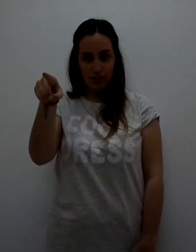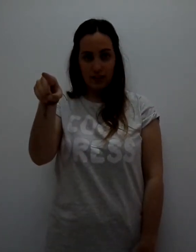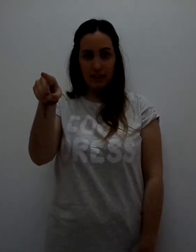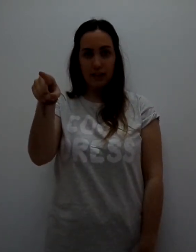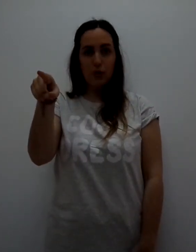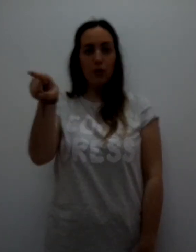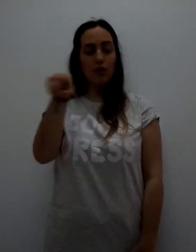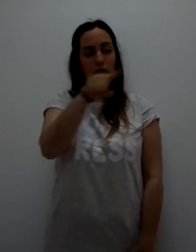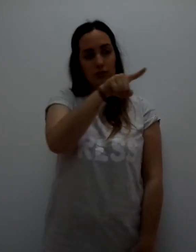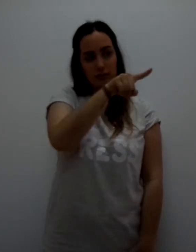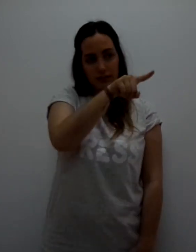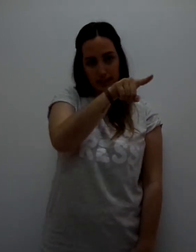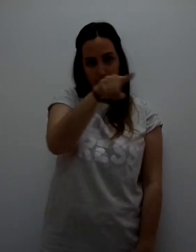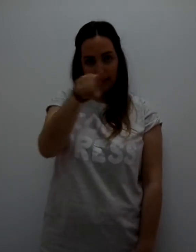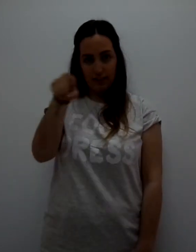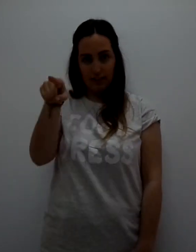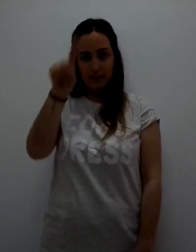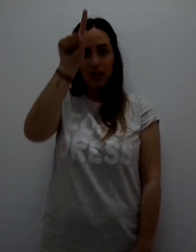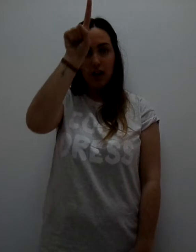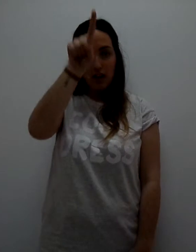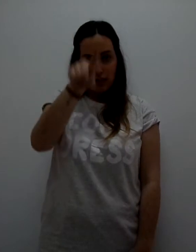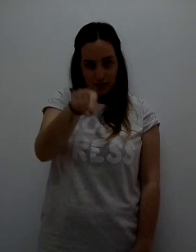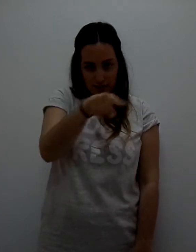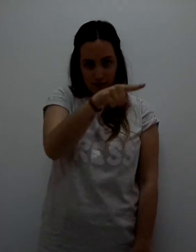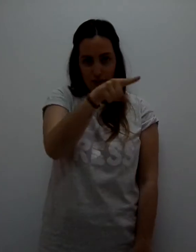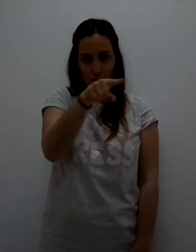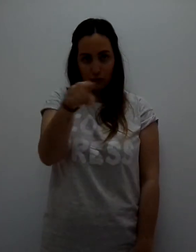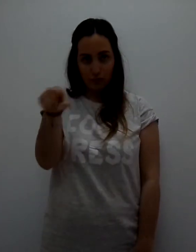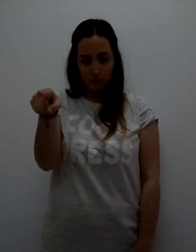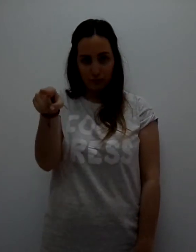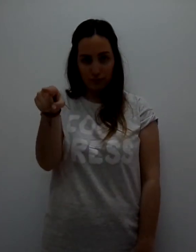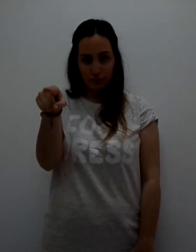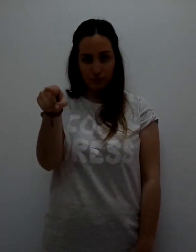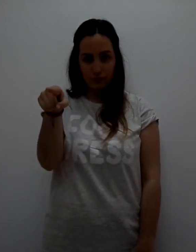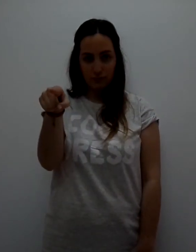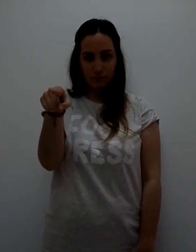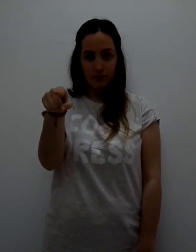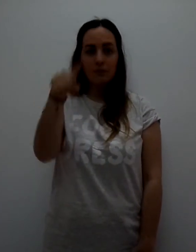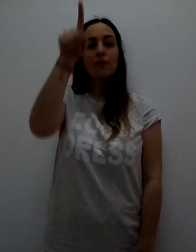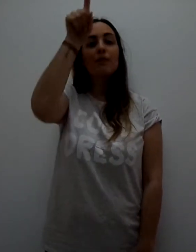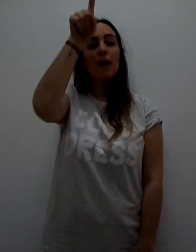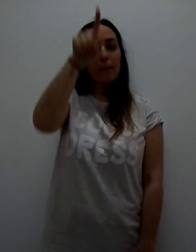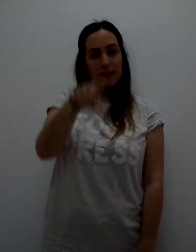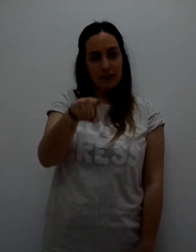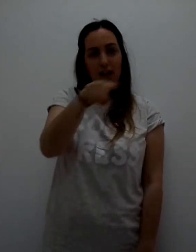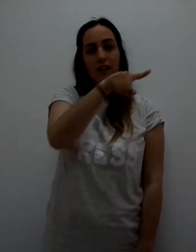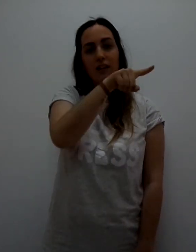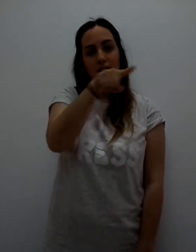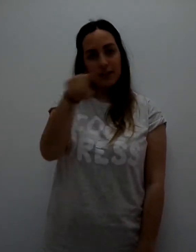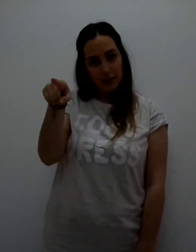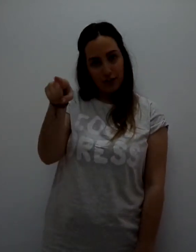Y luego de izquierda a derecha. Sí o no. En vertical. En horizontal.